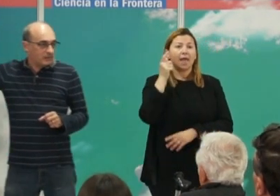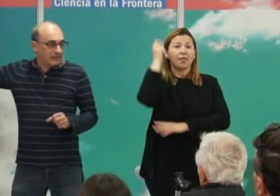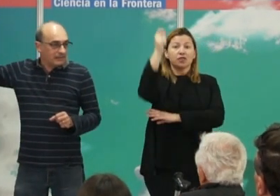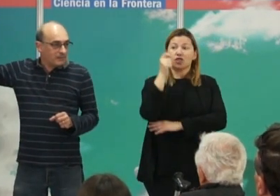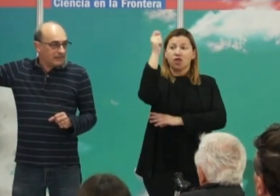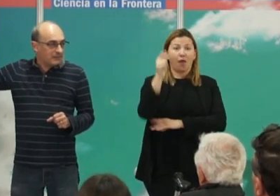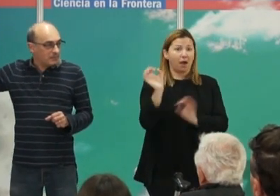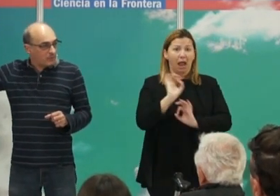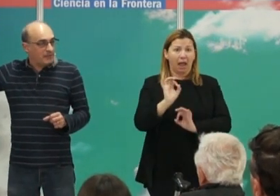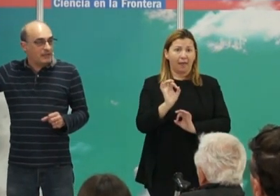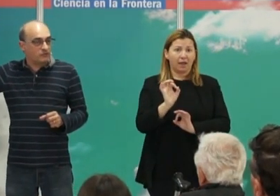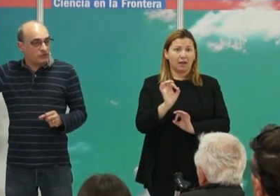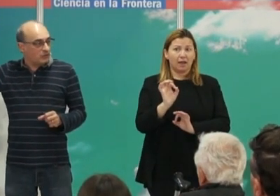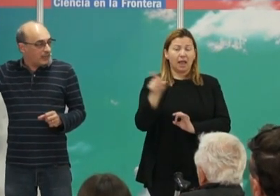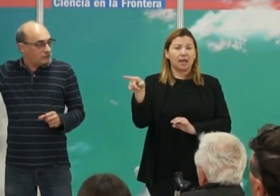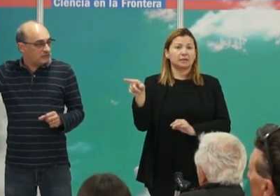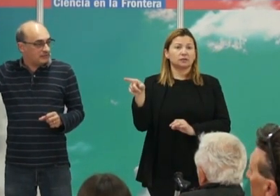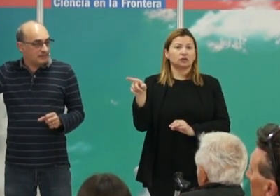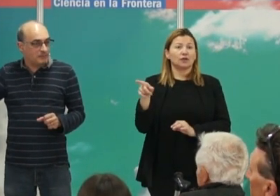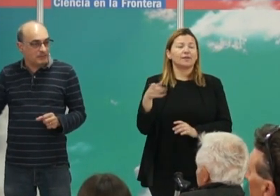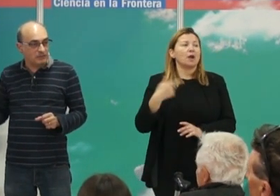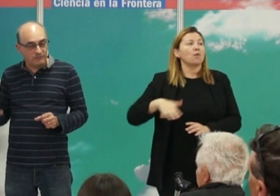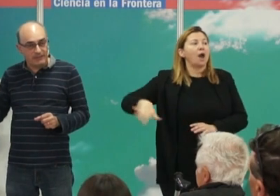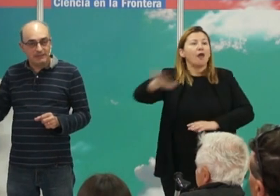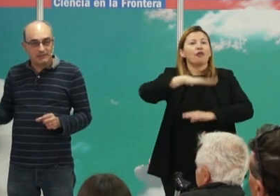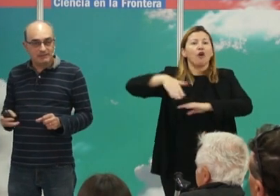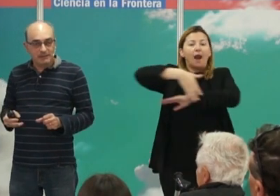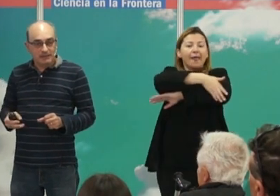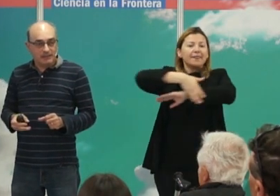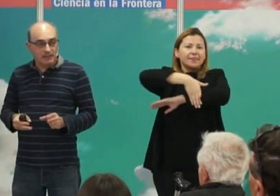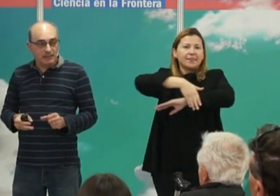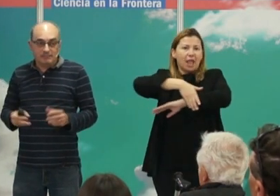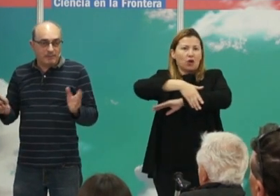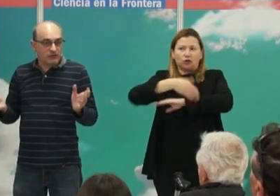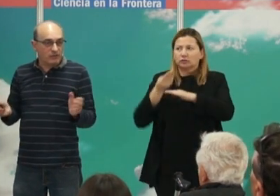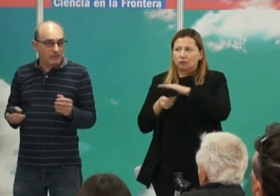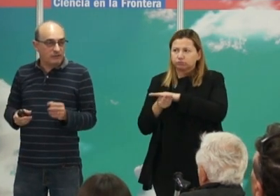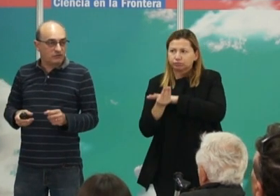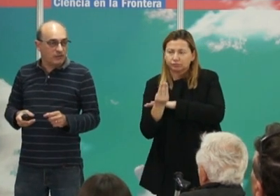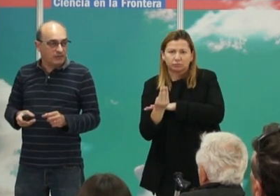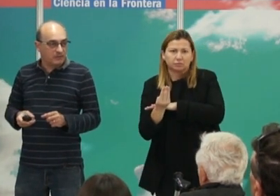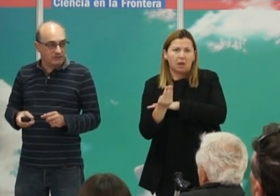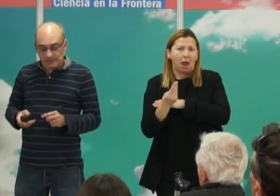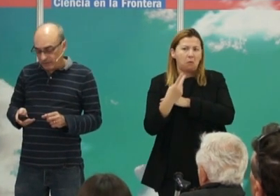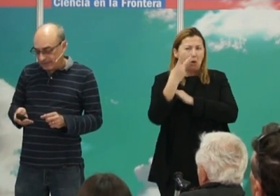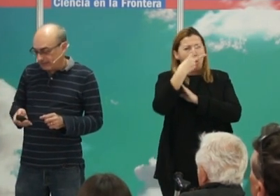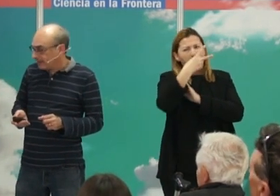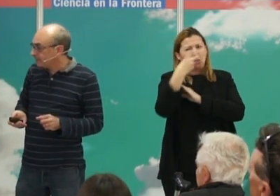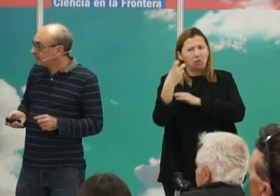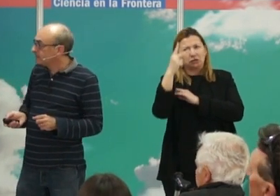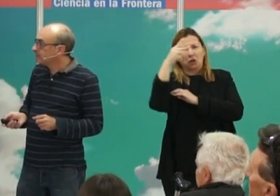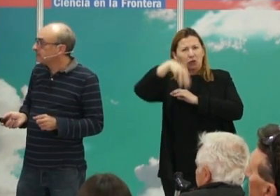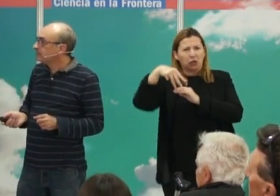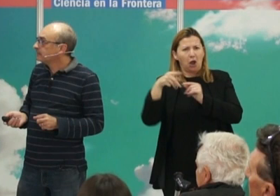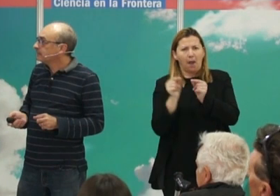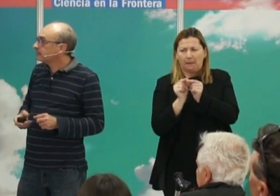sino que tenía una dieta marítima procedida de algún sitio de la costa. Por lo tanto fue a menos de 200 kilómetros de Ciudad Real.